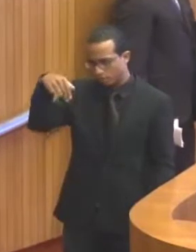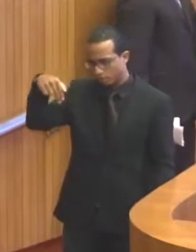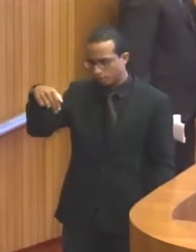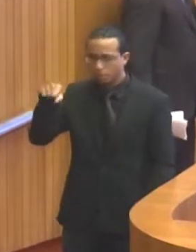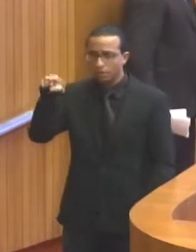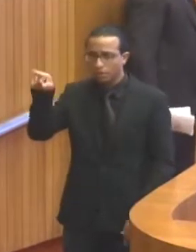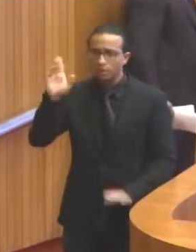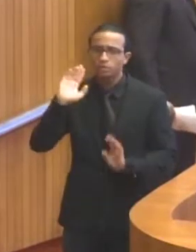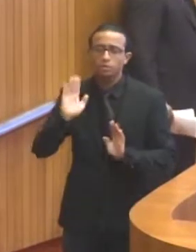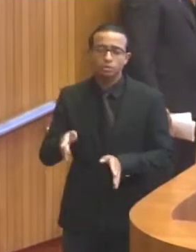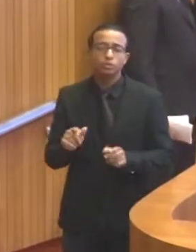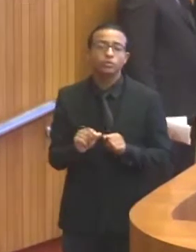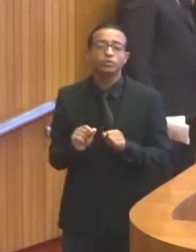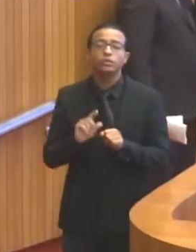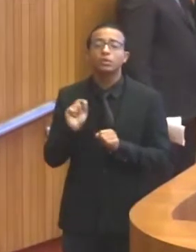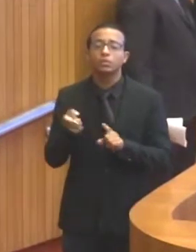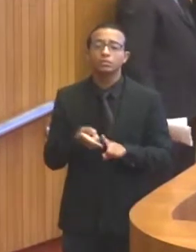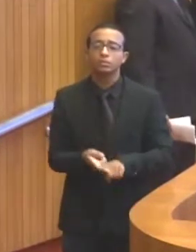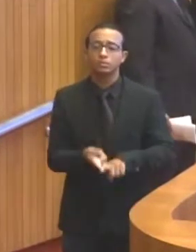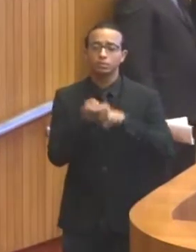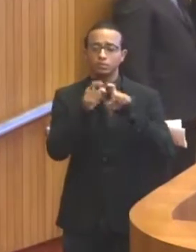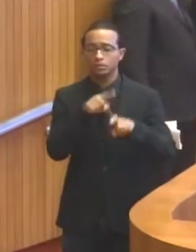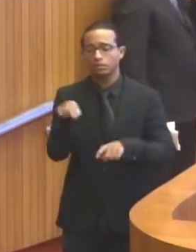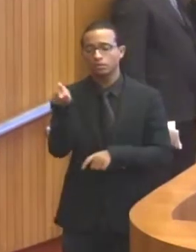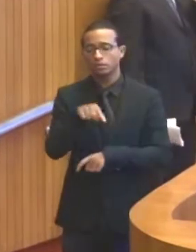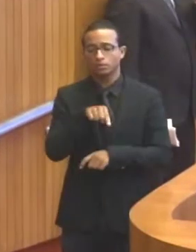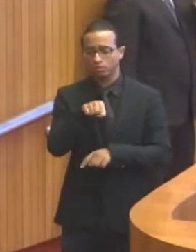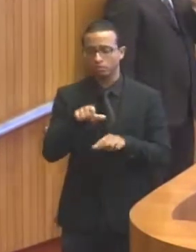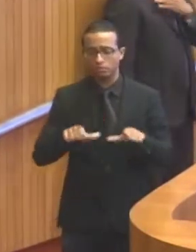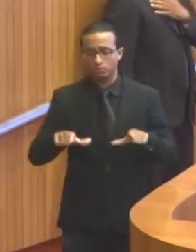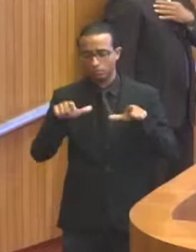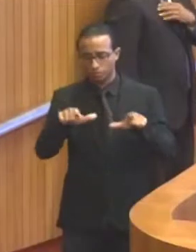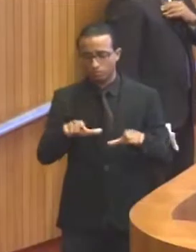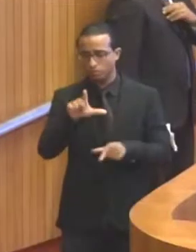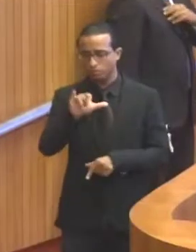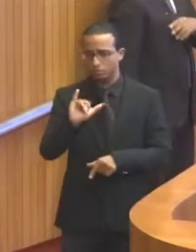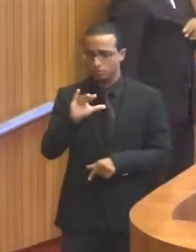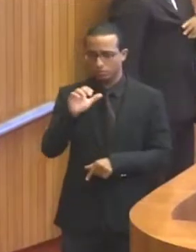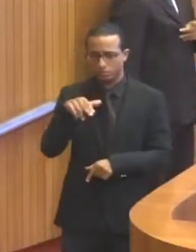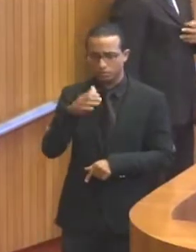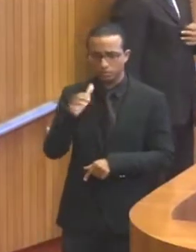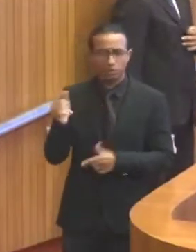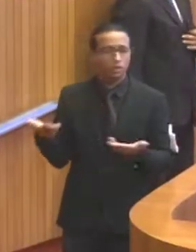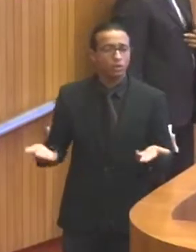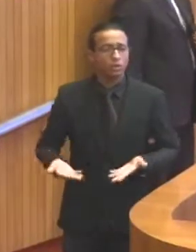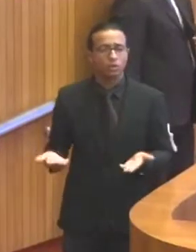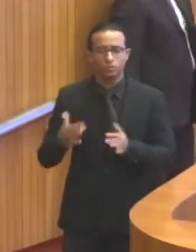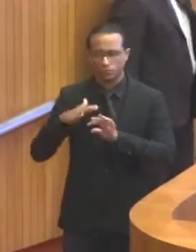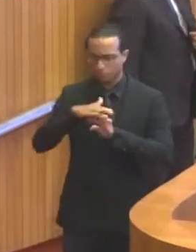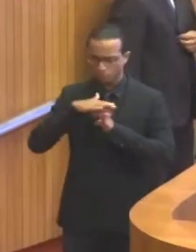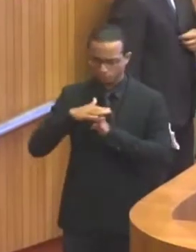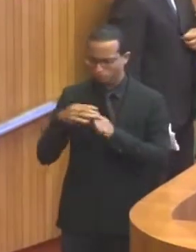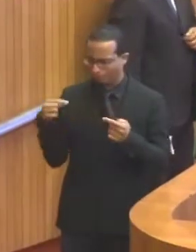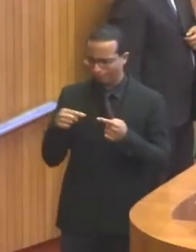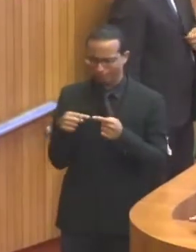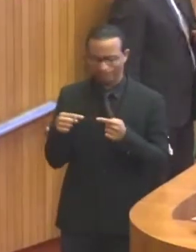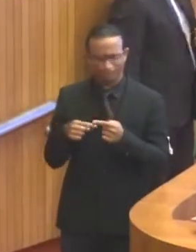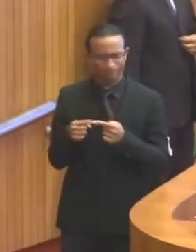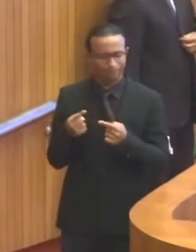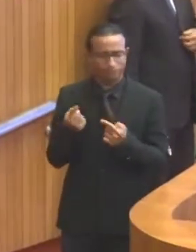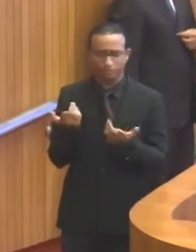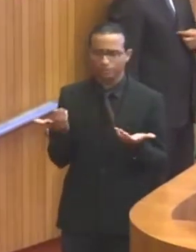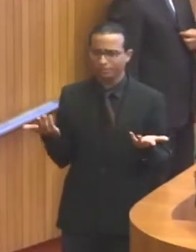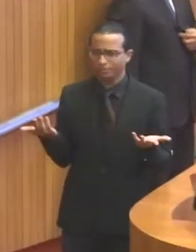efetuado a suspensão também da sua licença. Ou seja, hoje a empresa está completamente